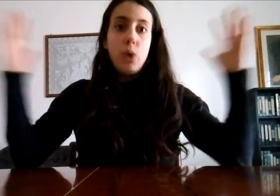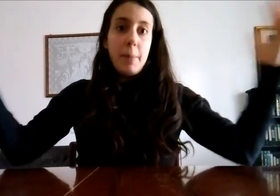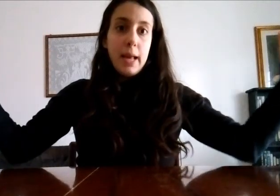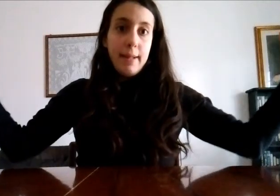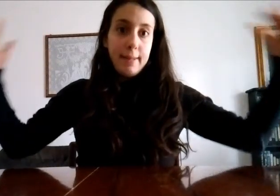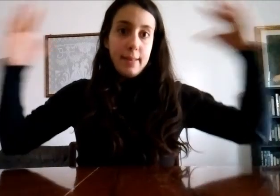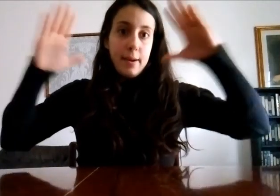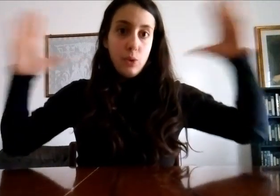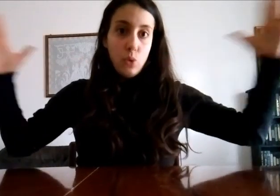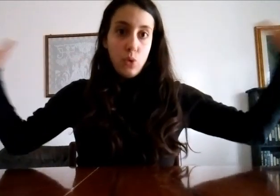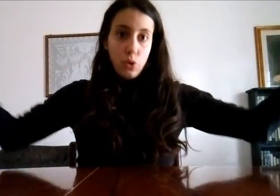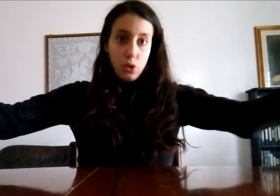una palestra intorno